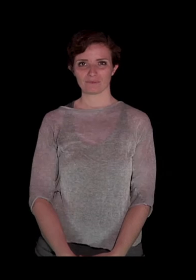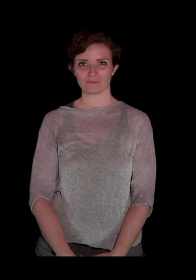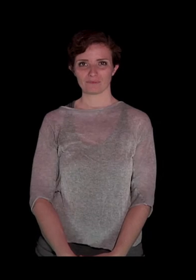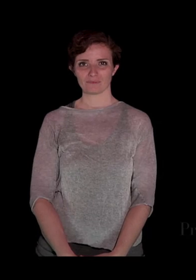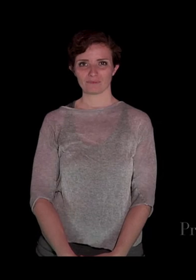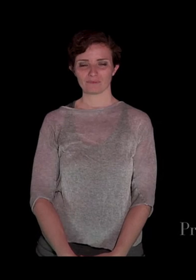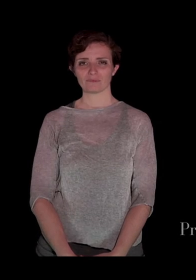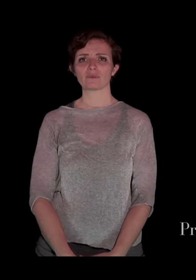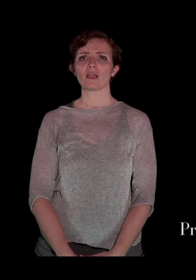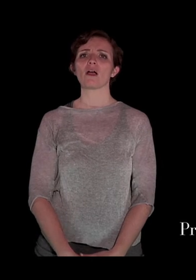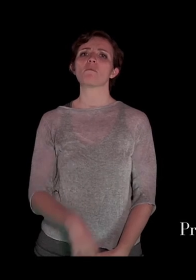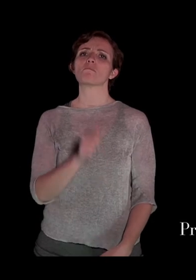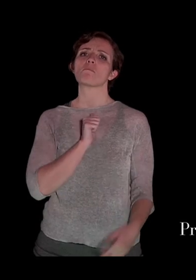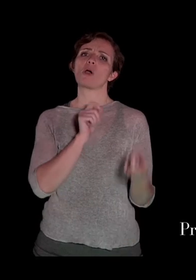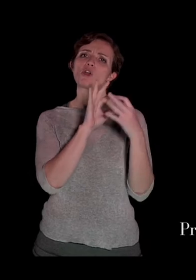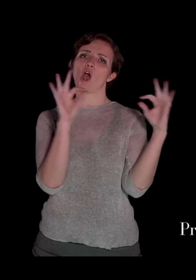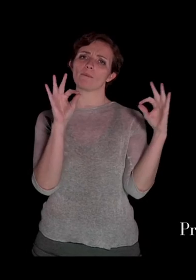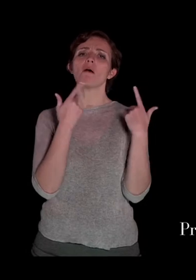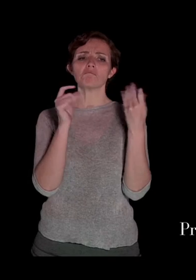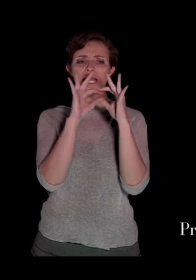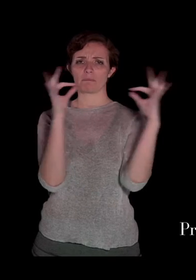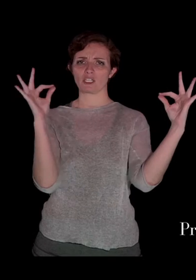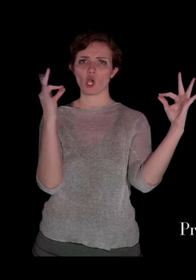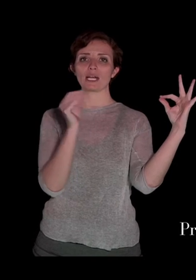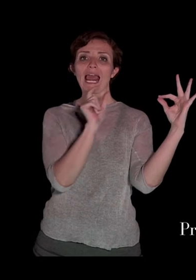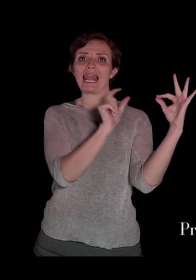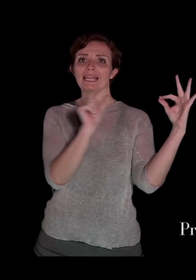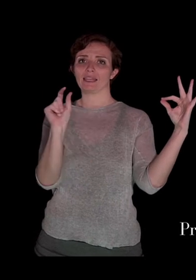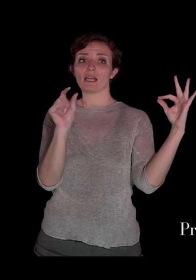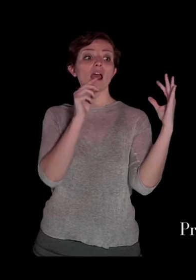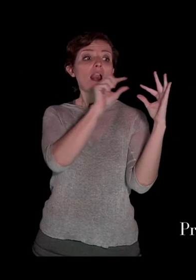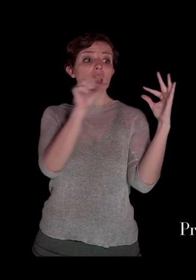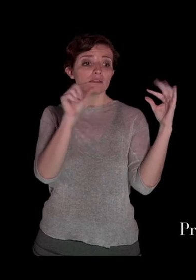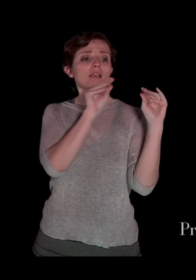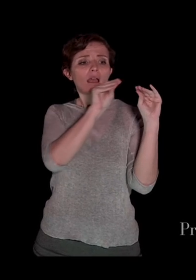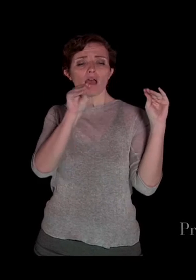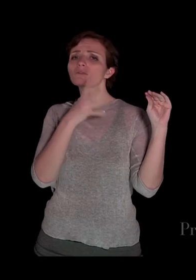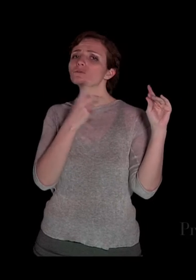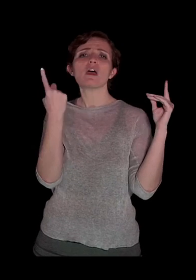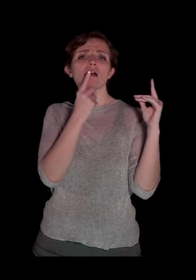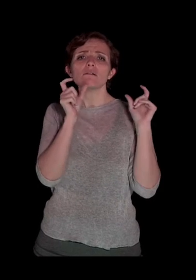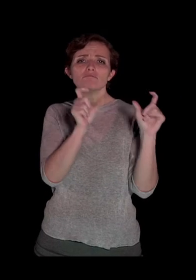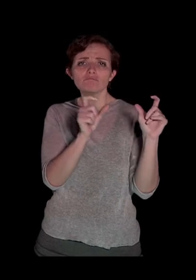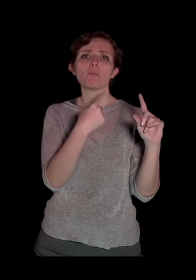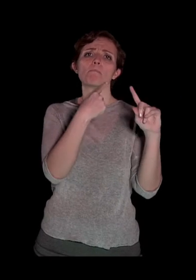Un monomio è un'espressione letterale in cui fra le varie lettere compaiono esclusivamente i simboli di moltiplicazione ed elevamento a potenza.